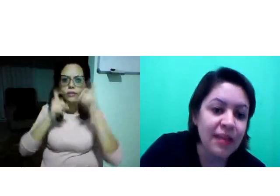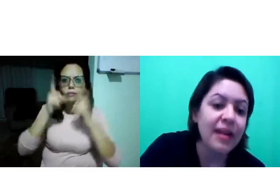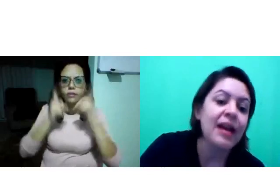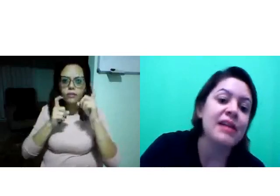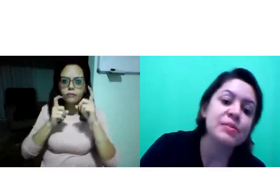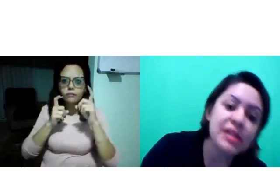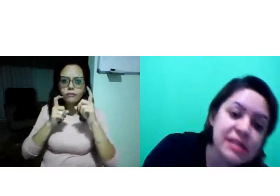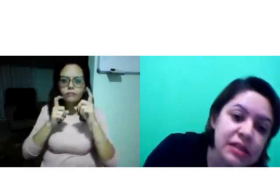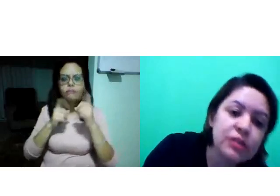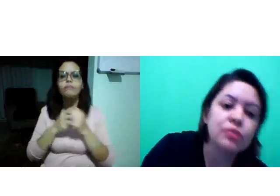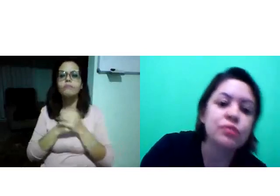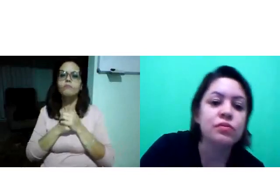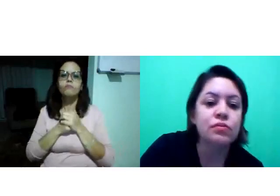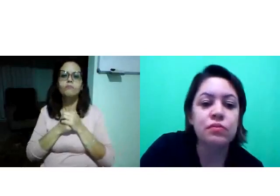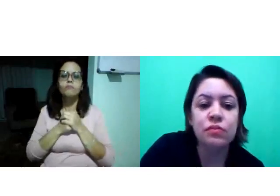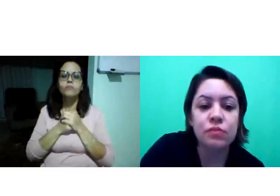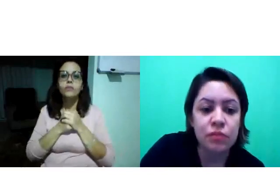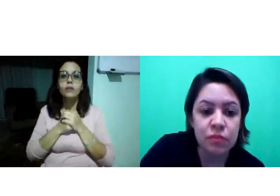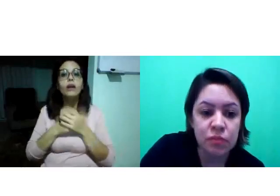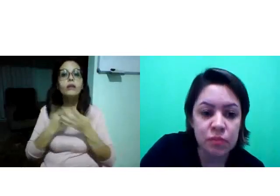a expressão. expressão.